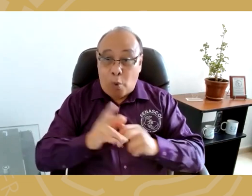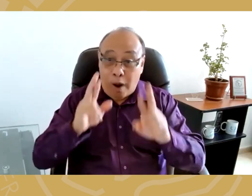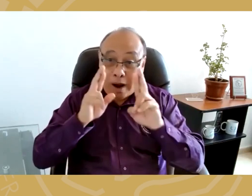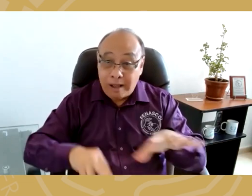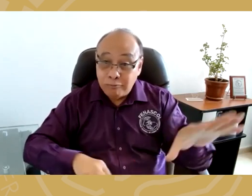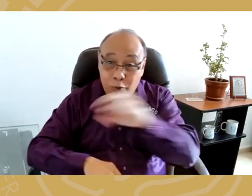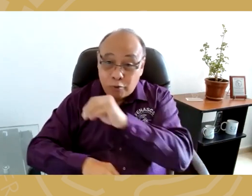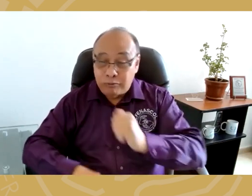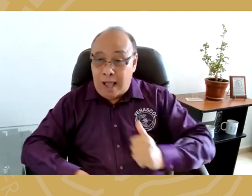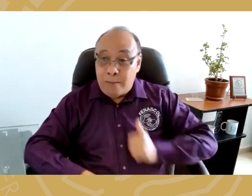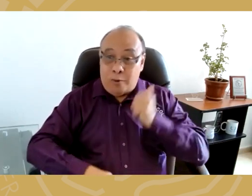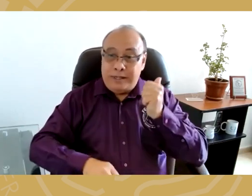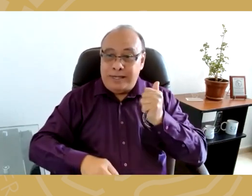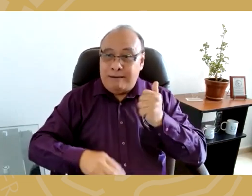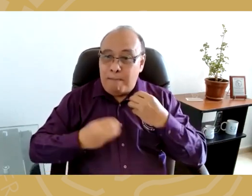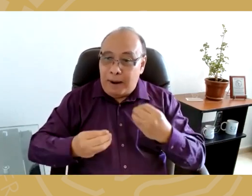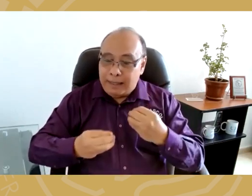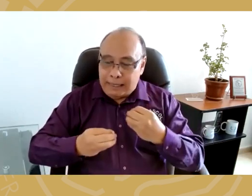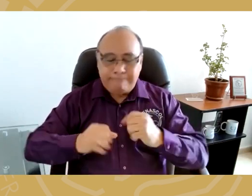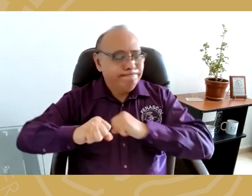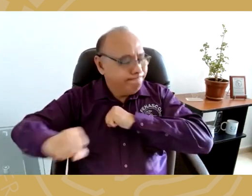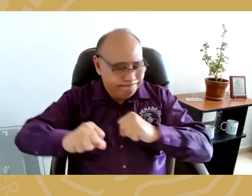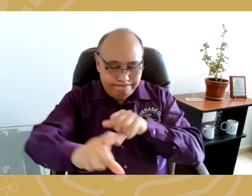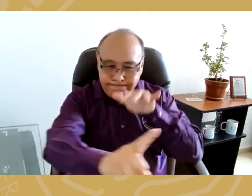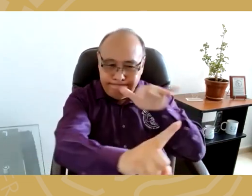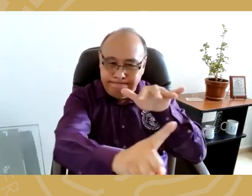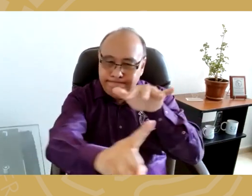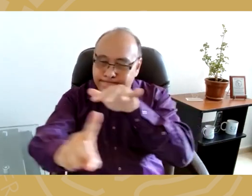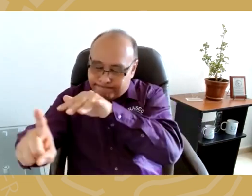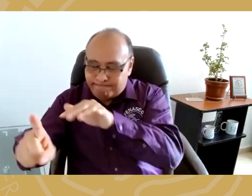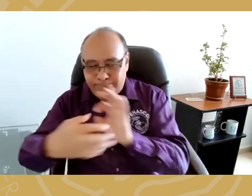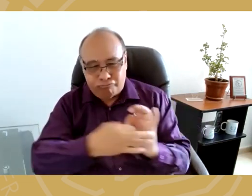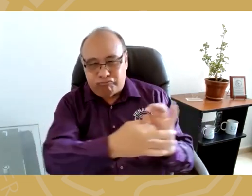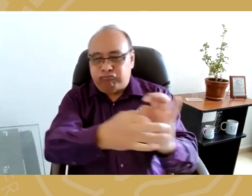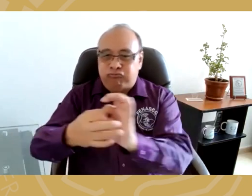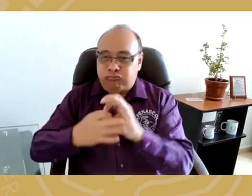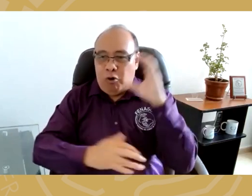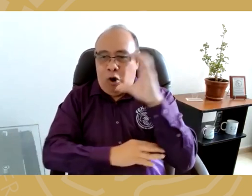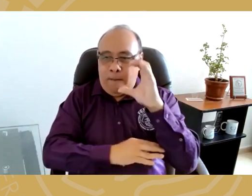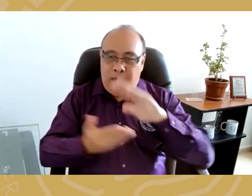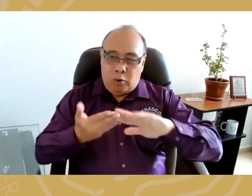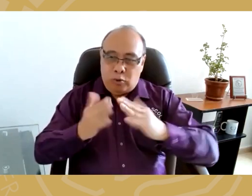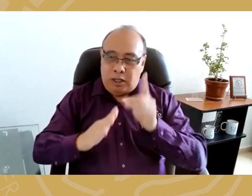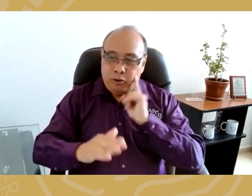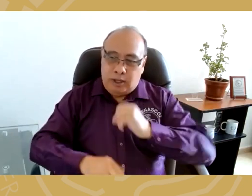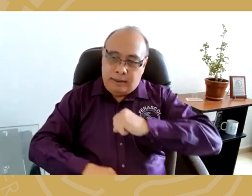aprovechemos este momento para unirnos y hacer incidencia con el fin de que en Colombia se reivindiquen los derechos de la comunidad sorda.